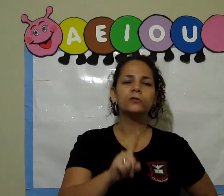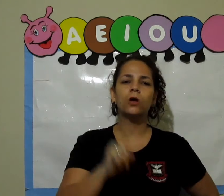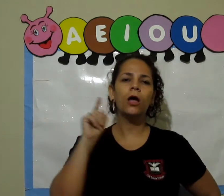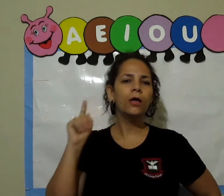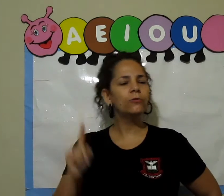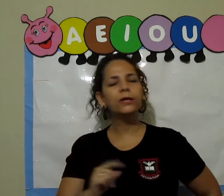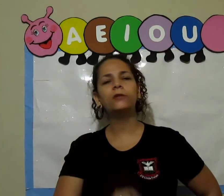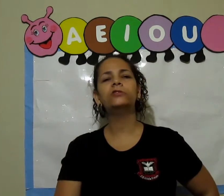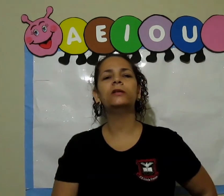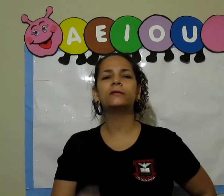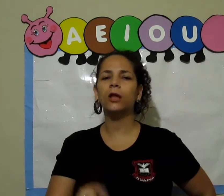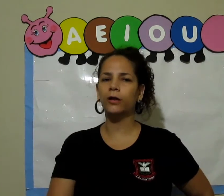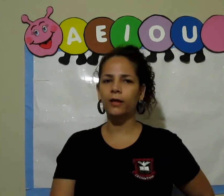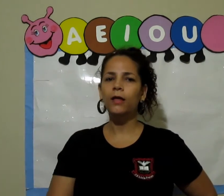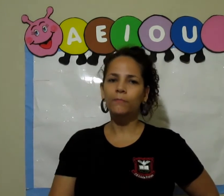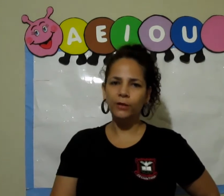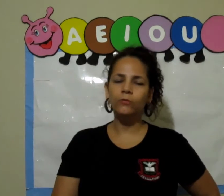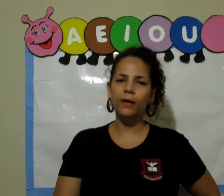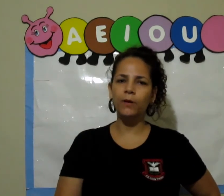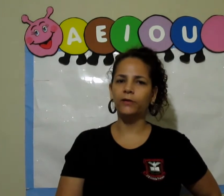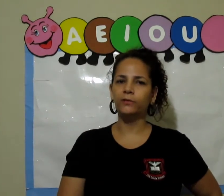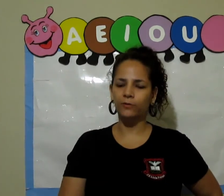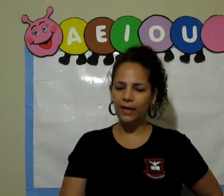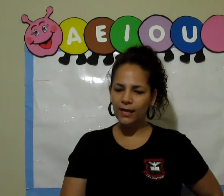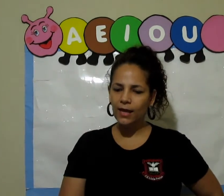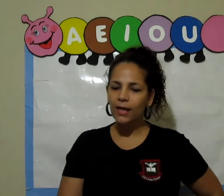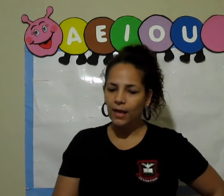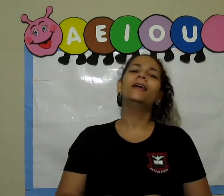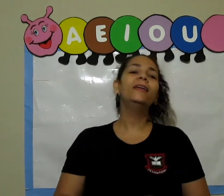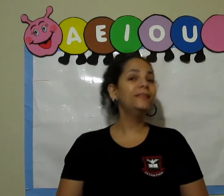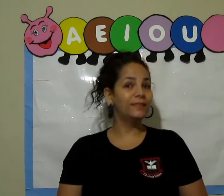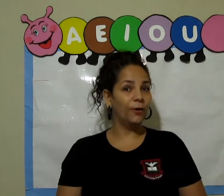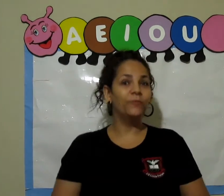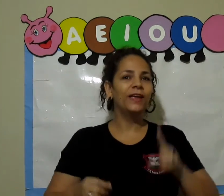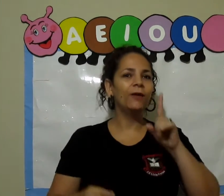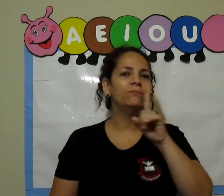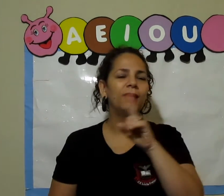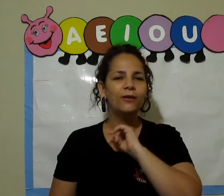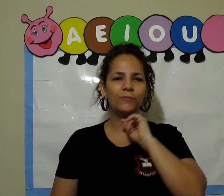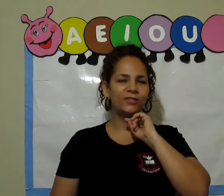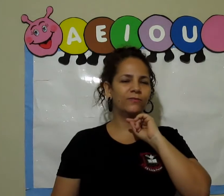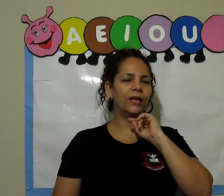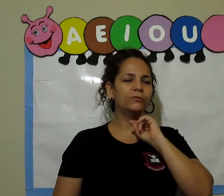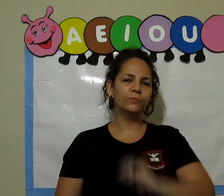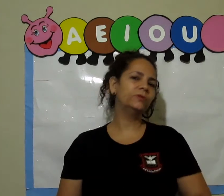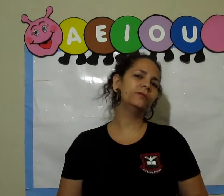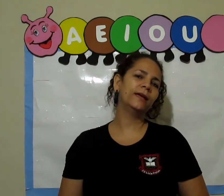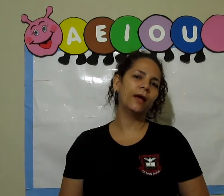só o que ele utiliza na hora pra tomar banho, tá ok? Então, eu tenho uma atividade muito legal.